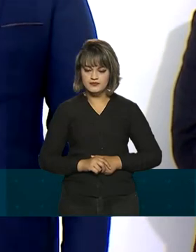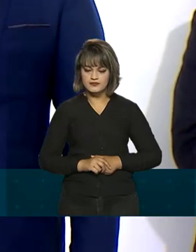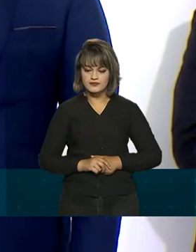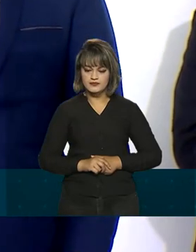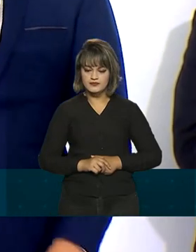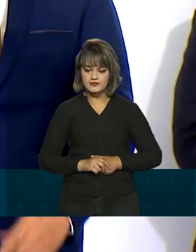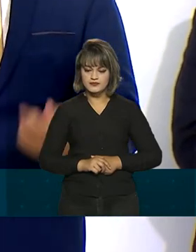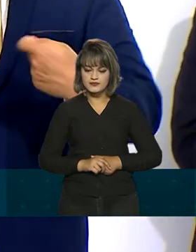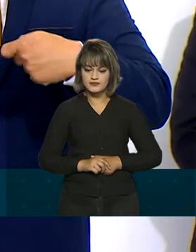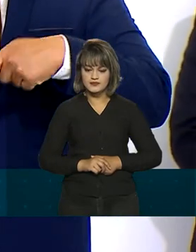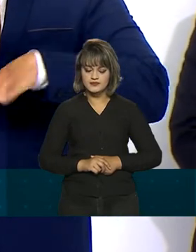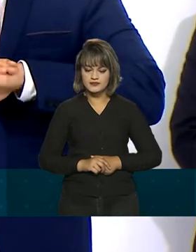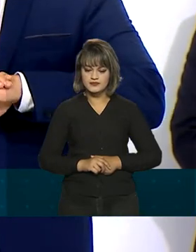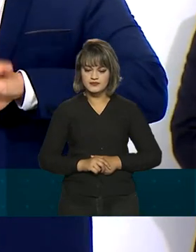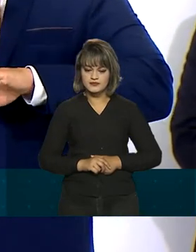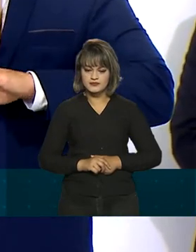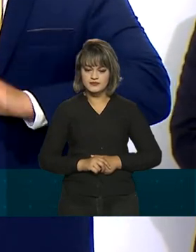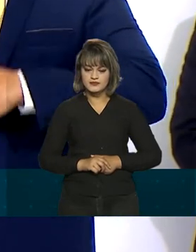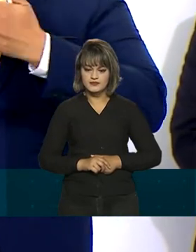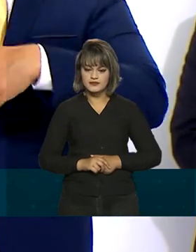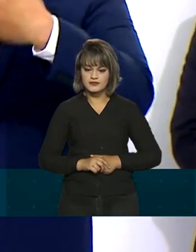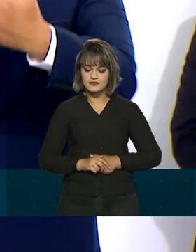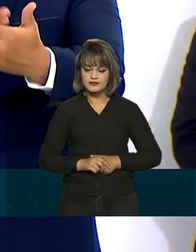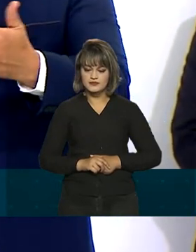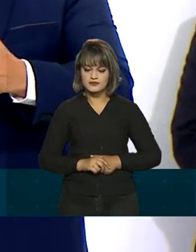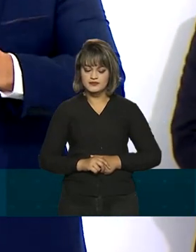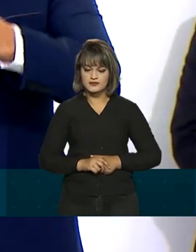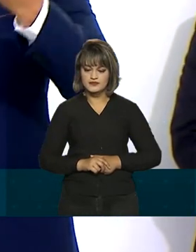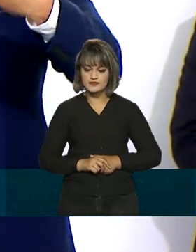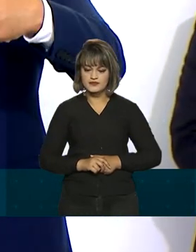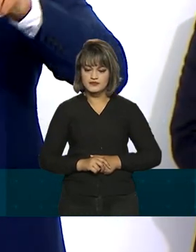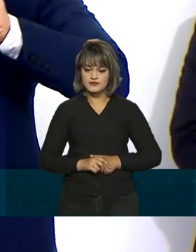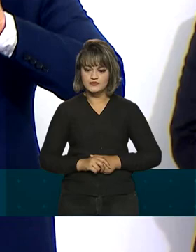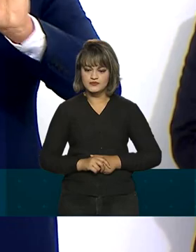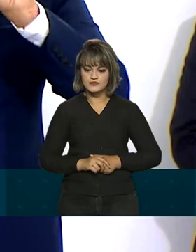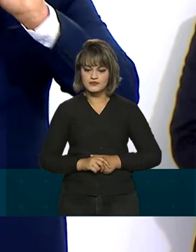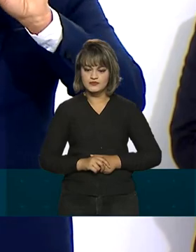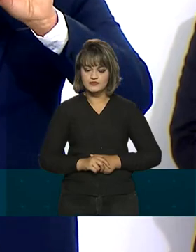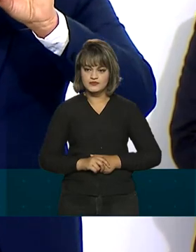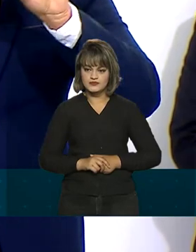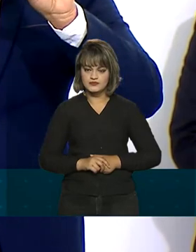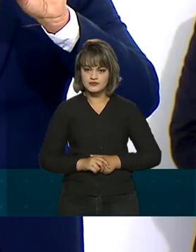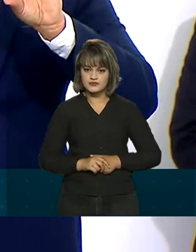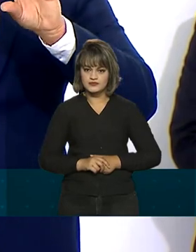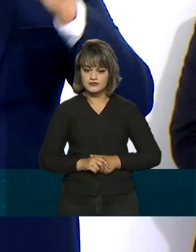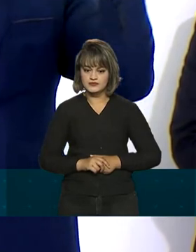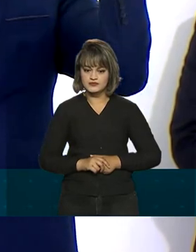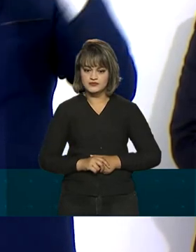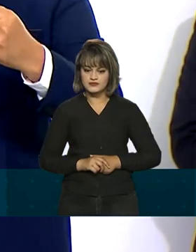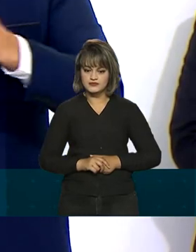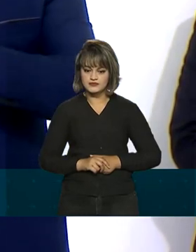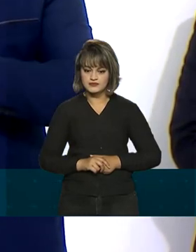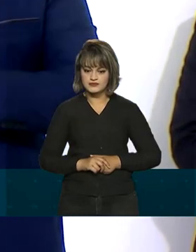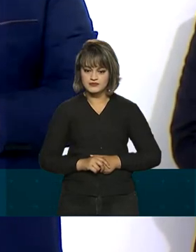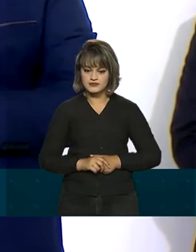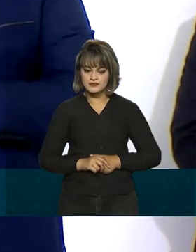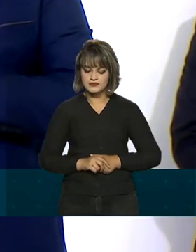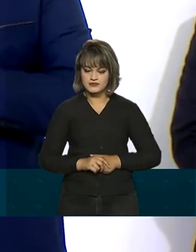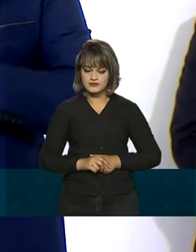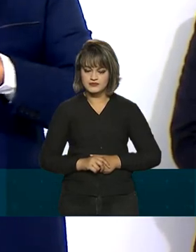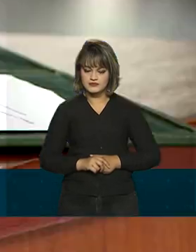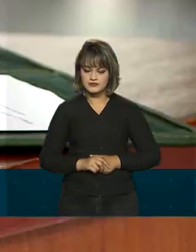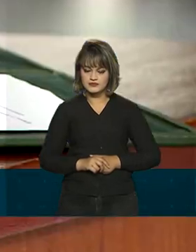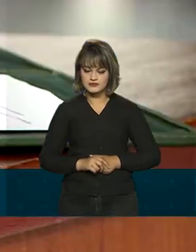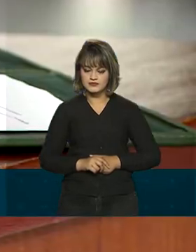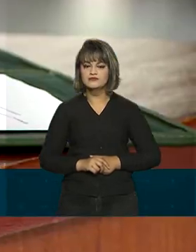precisamos cada vez mais unir todos os potenciais do nosso Brasil para superar de vez essas